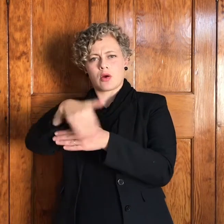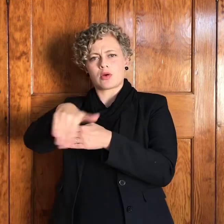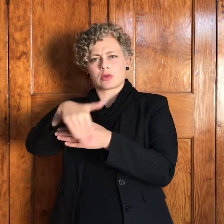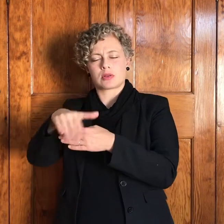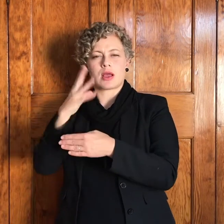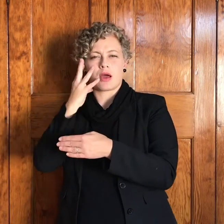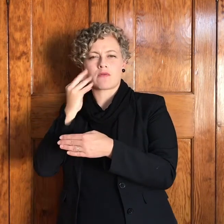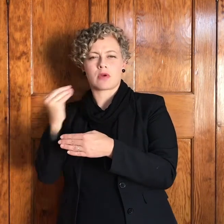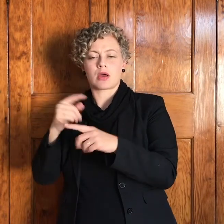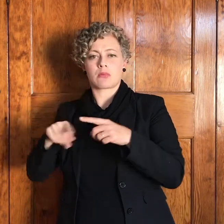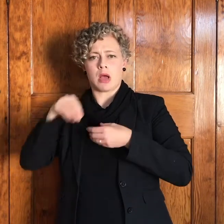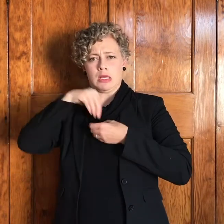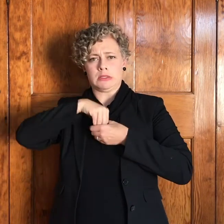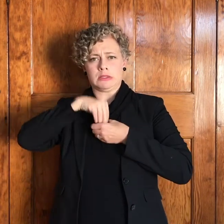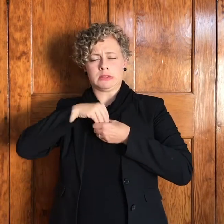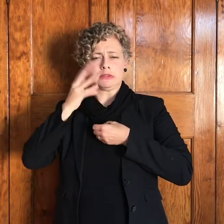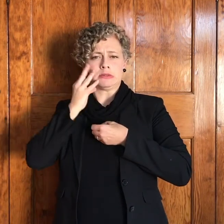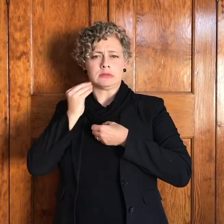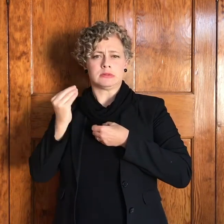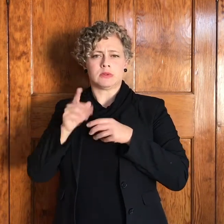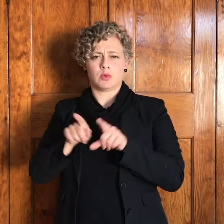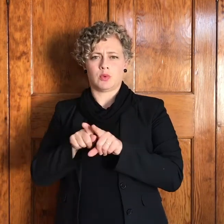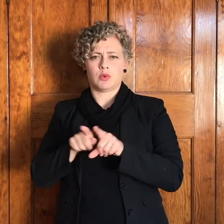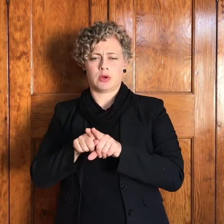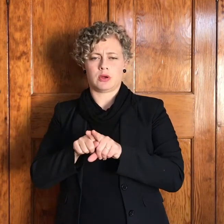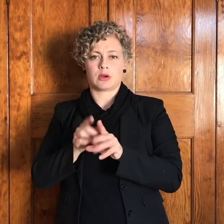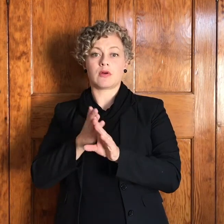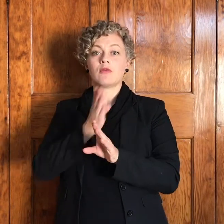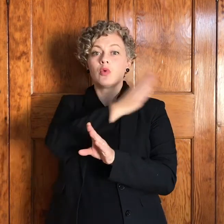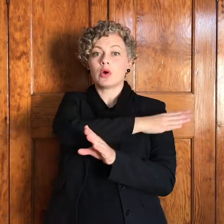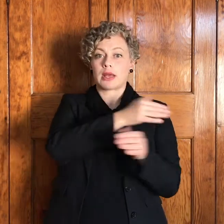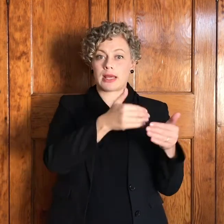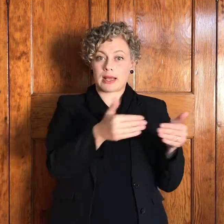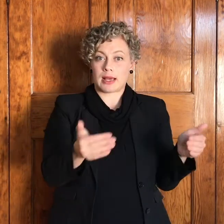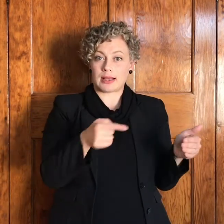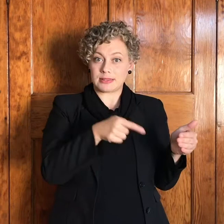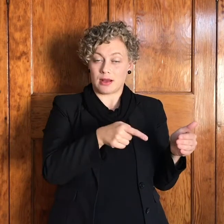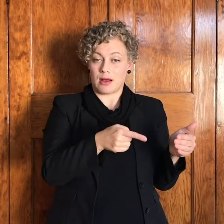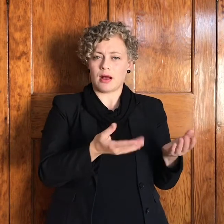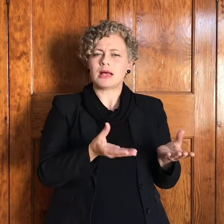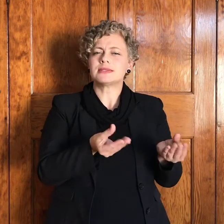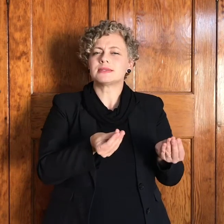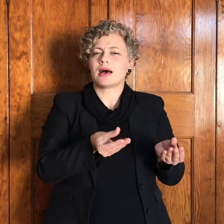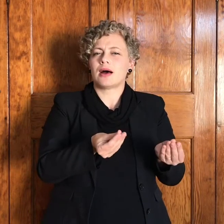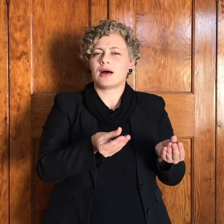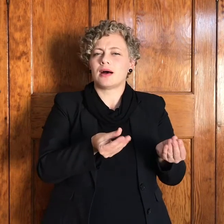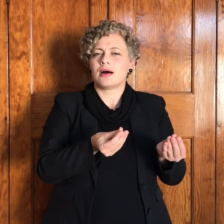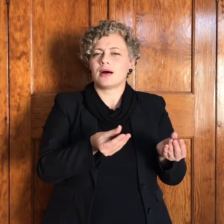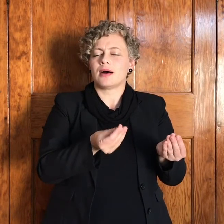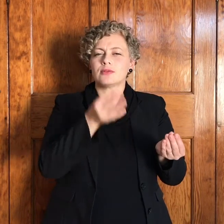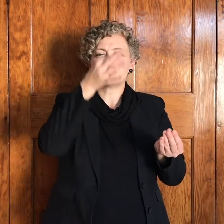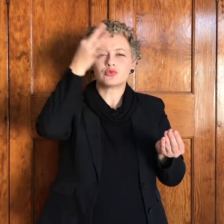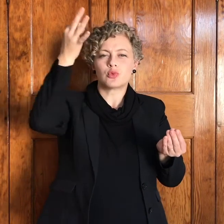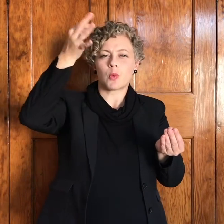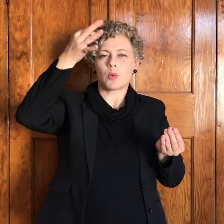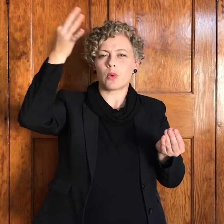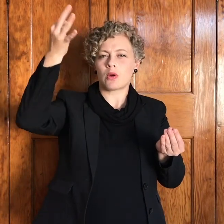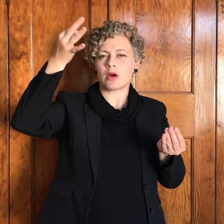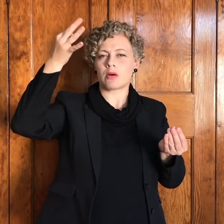vorige en die vorige ervaring was sag dromerig heerlik maar hier